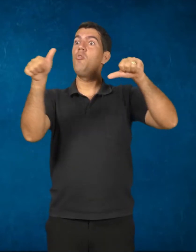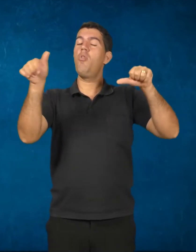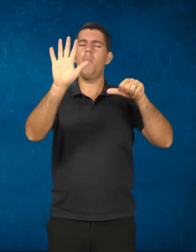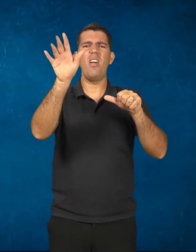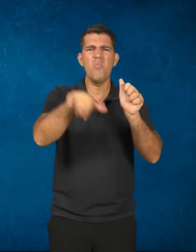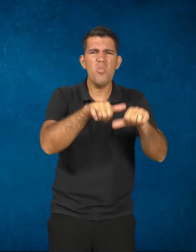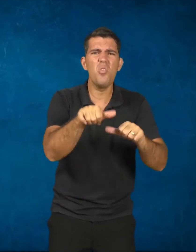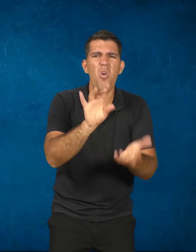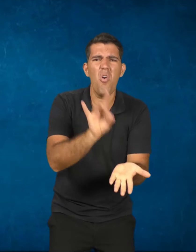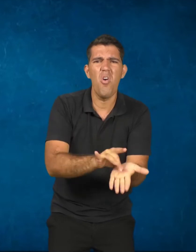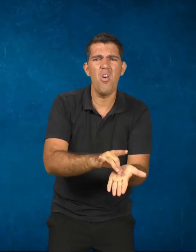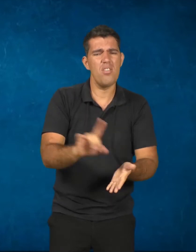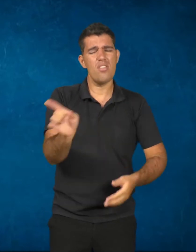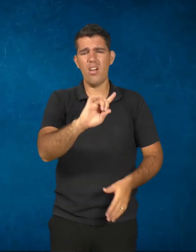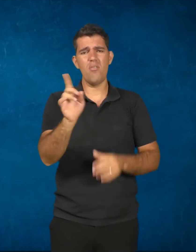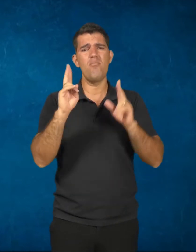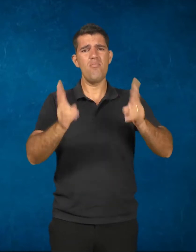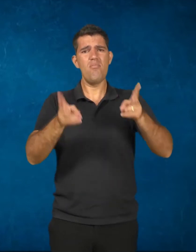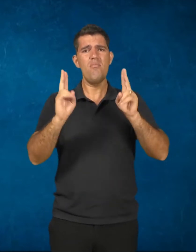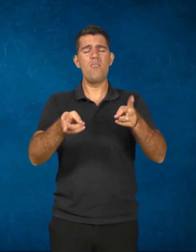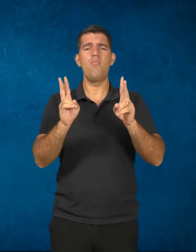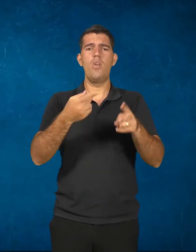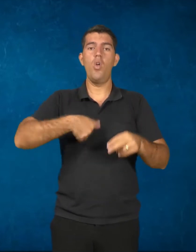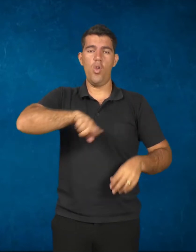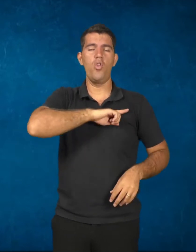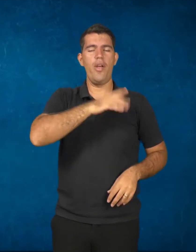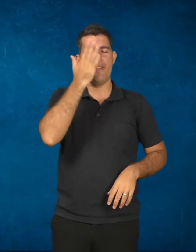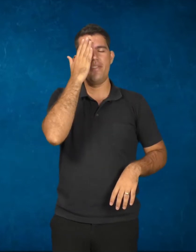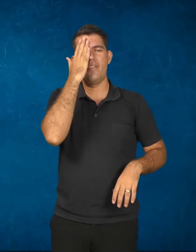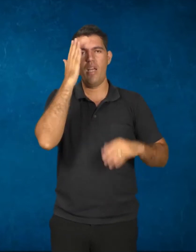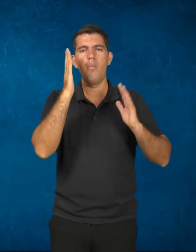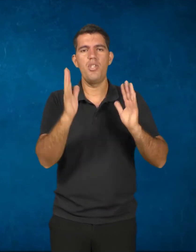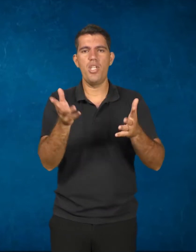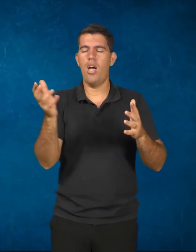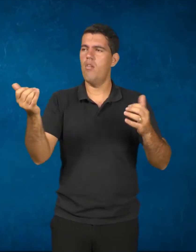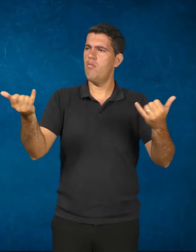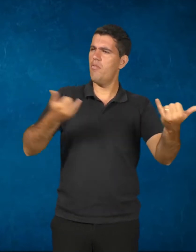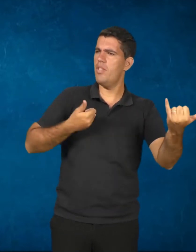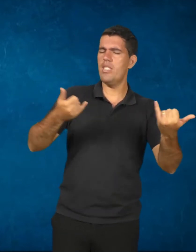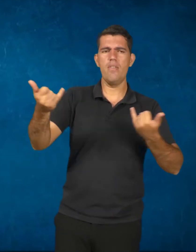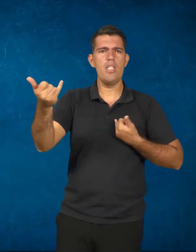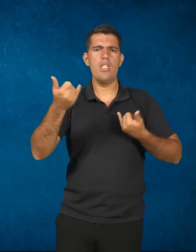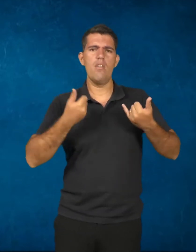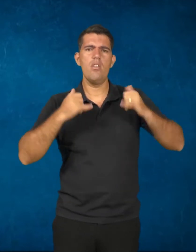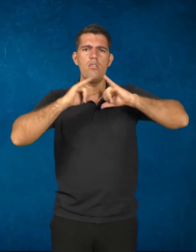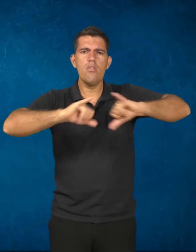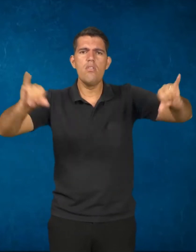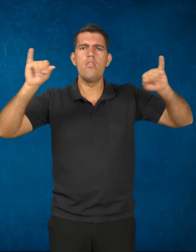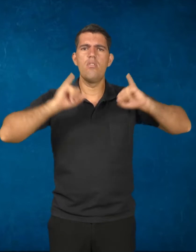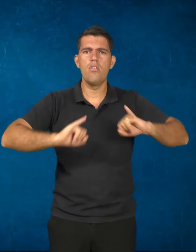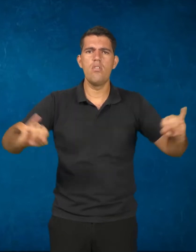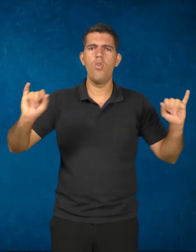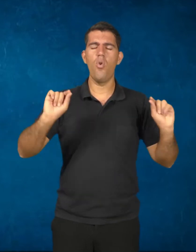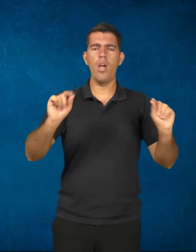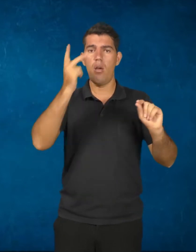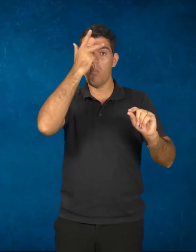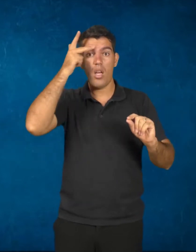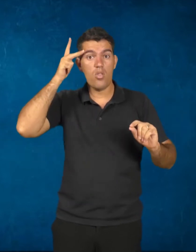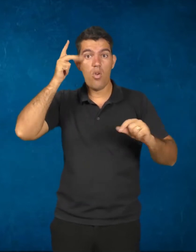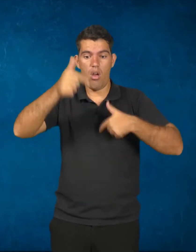mas não mudou muito. Quando a gente sabe, a gente encontra diversas notícias de trabalhadores que são